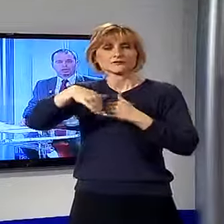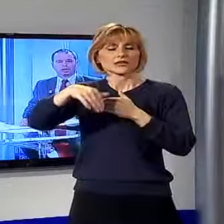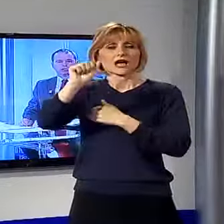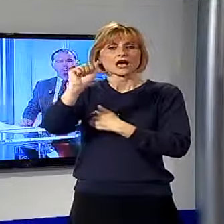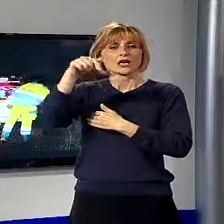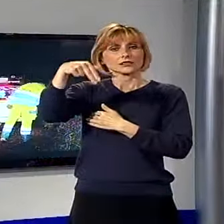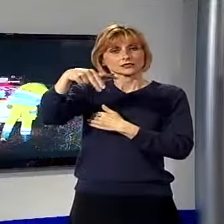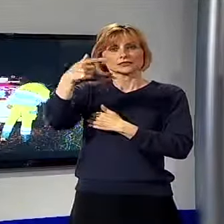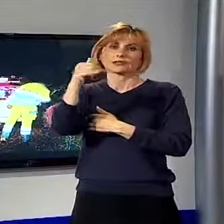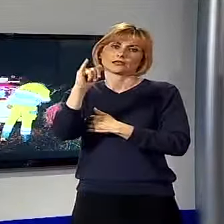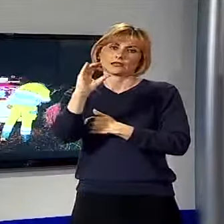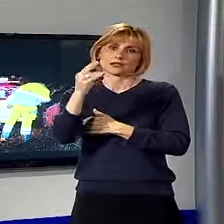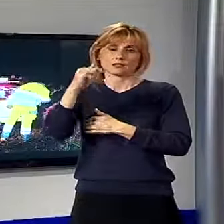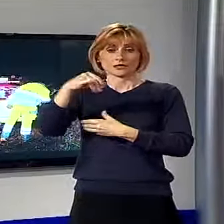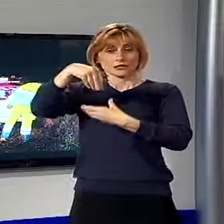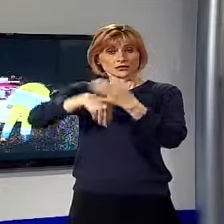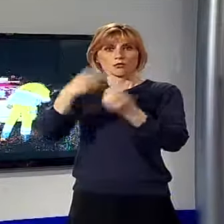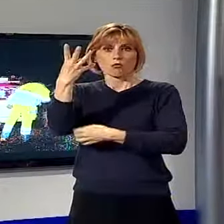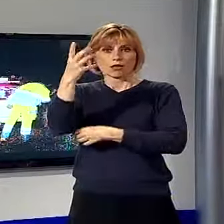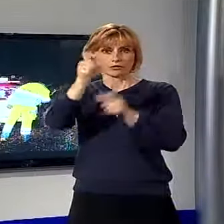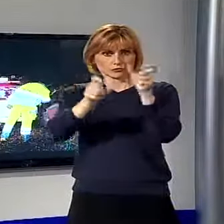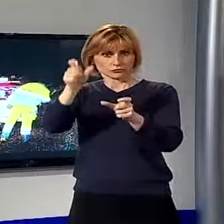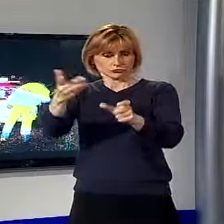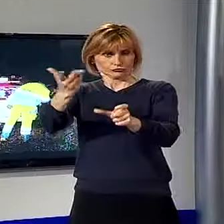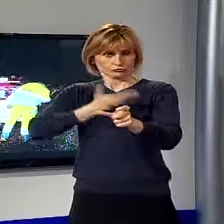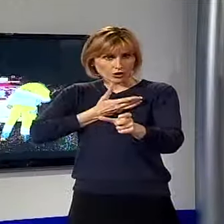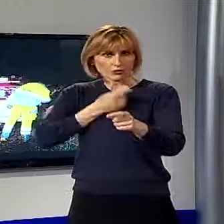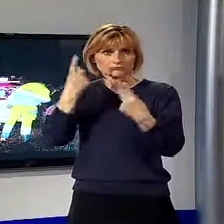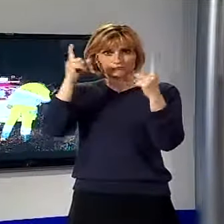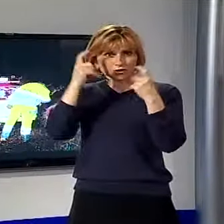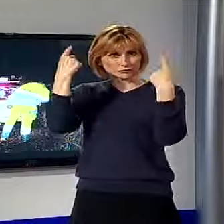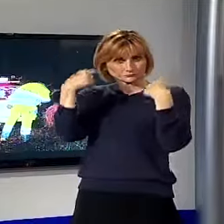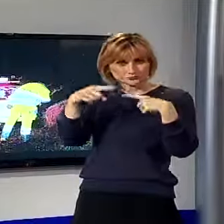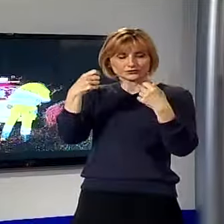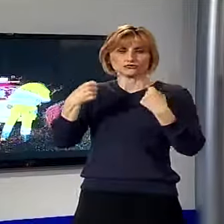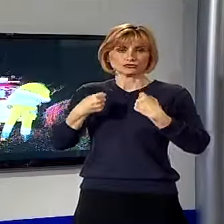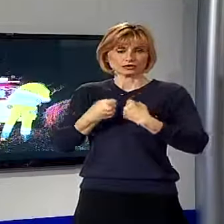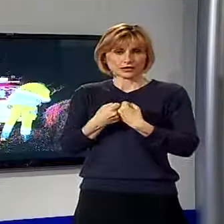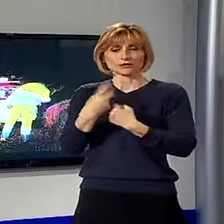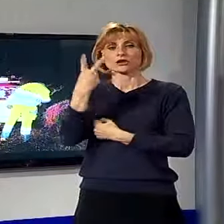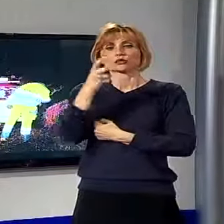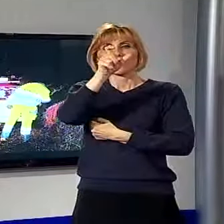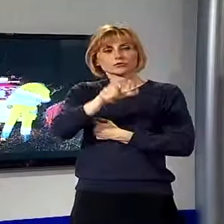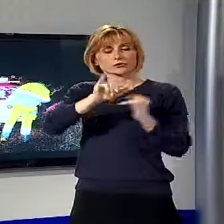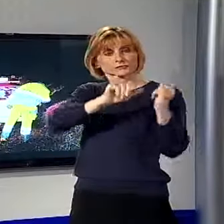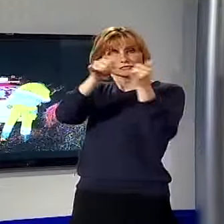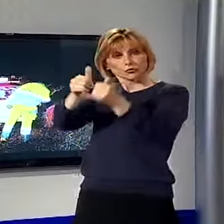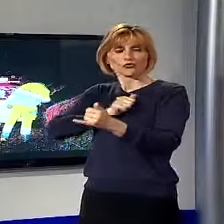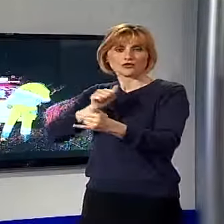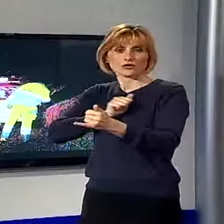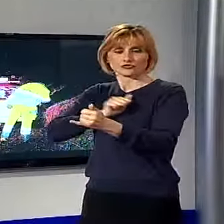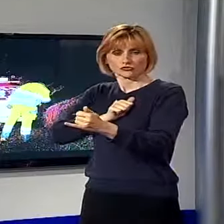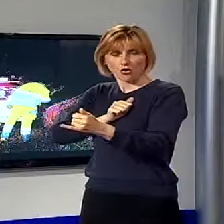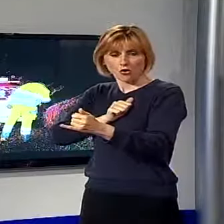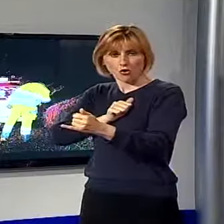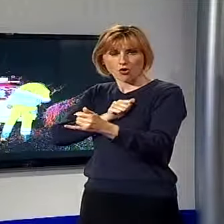bordo dell'auto c'erano quattro persone, ecco la foto che si riferisce all'incidente. Due persone sono riuscite ad uscire da sole subito dopo